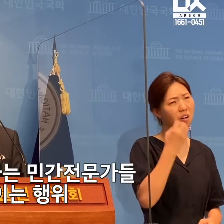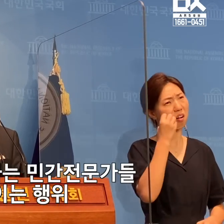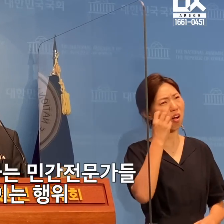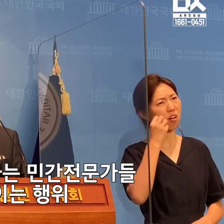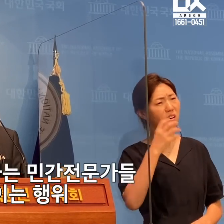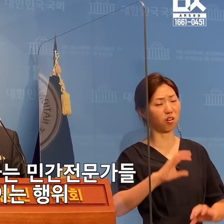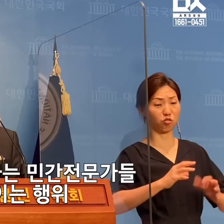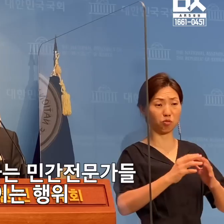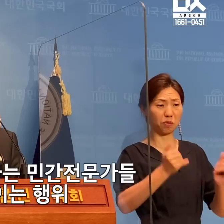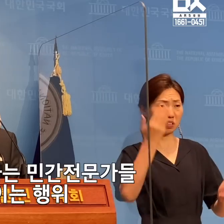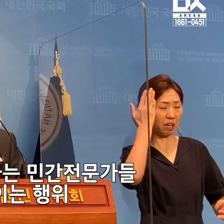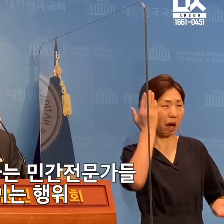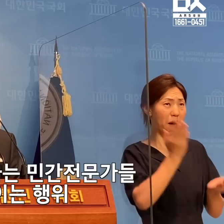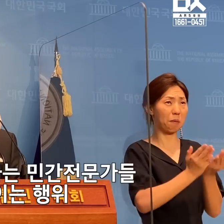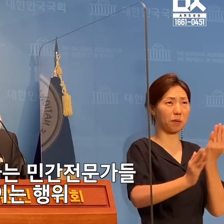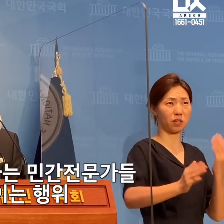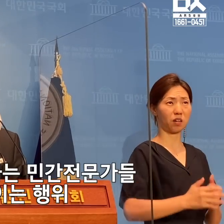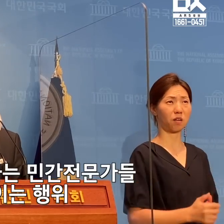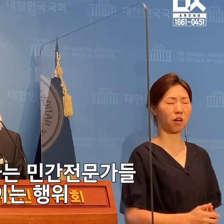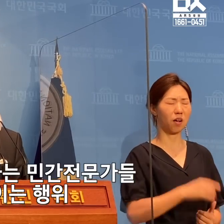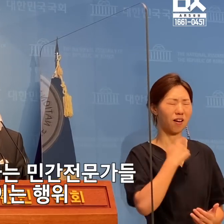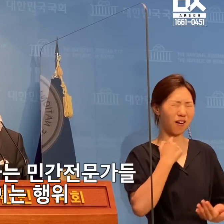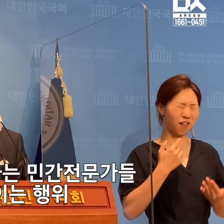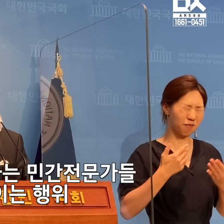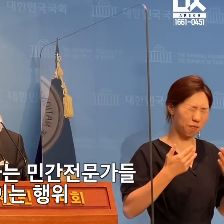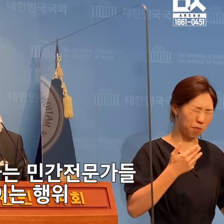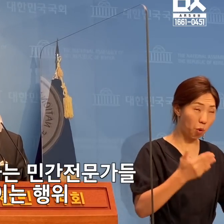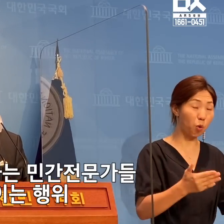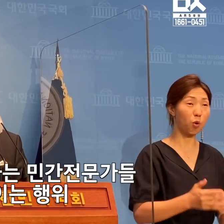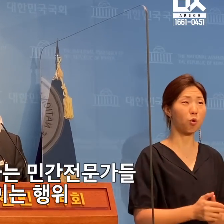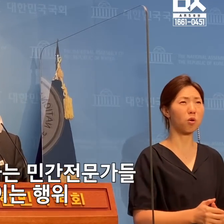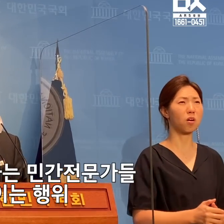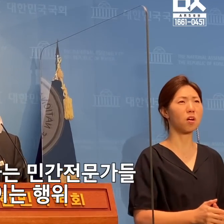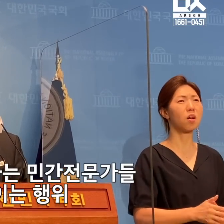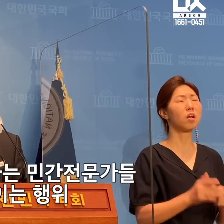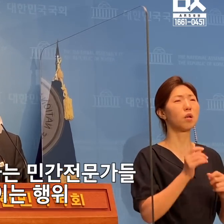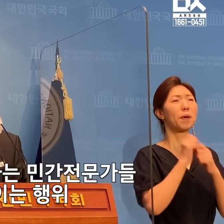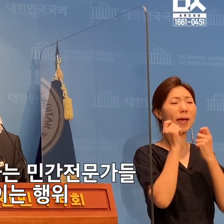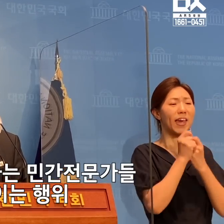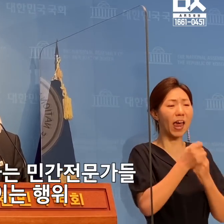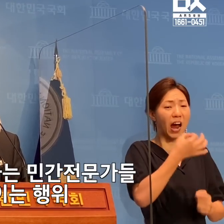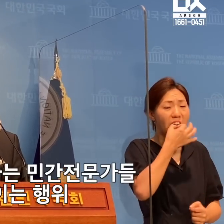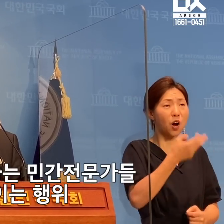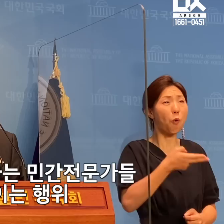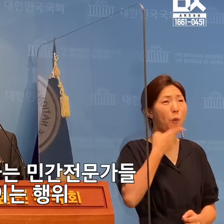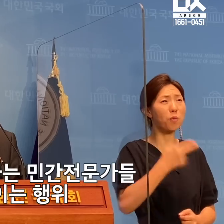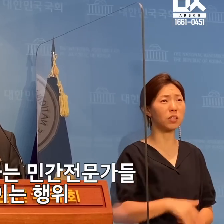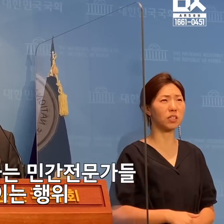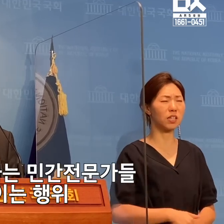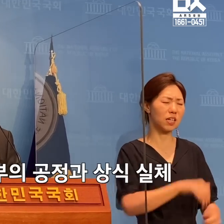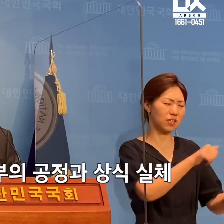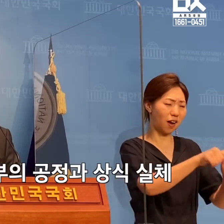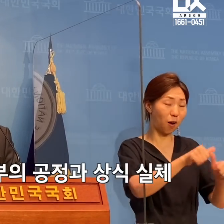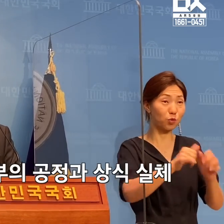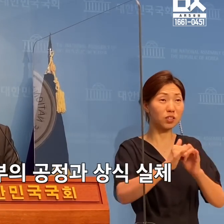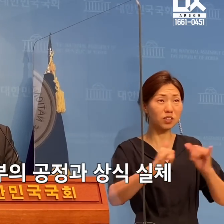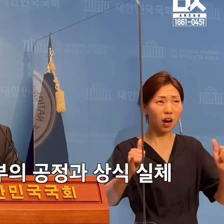사심 없이 국가와 국민을 위해 자문하는 많은 민간 전문가를 욕부리지 말기 바랍니다.